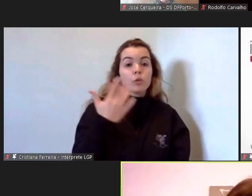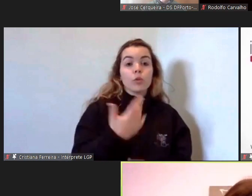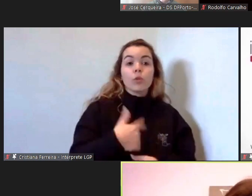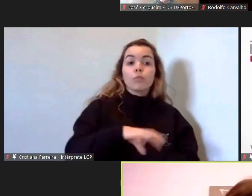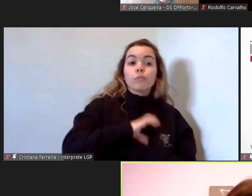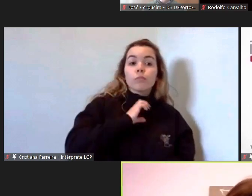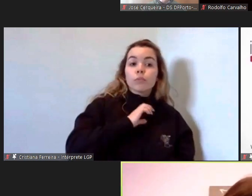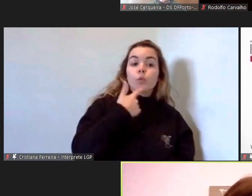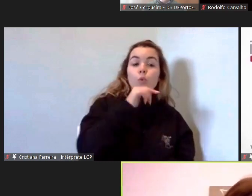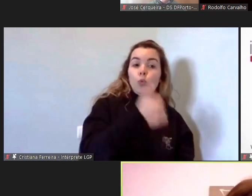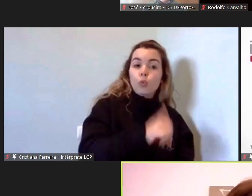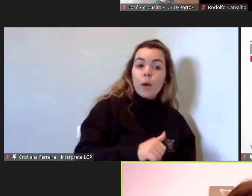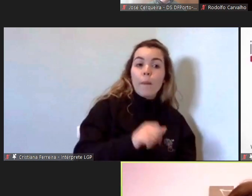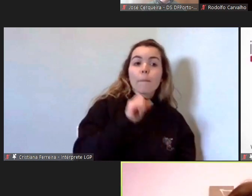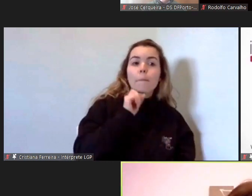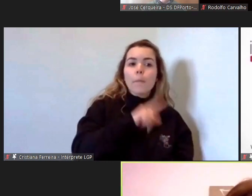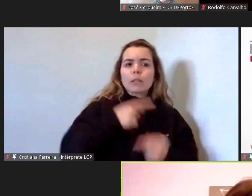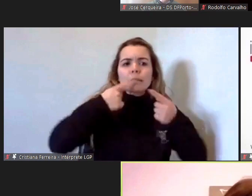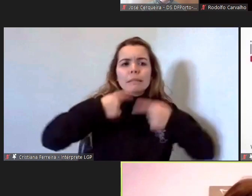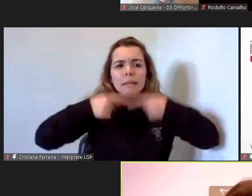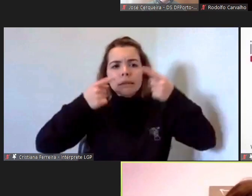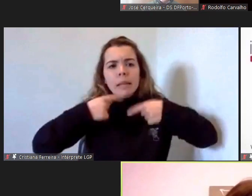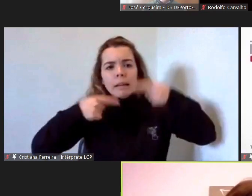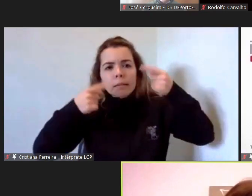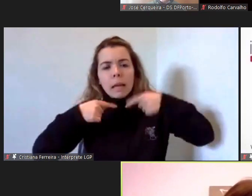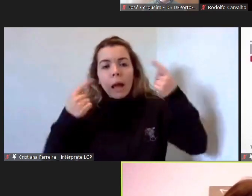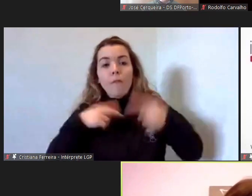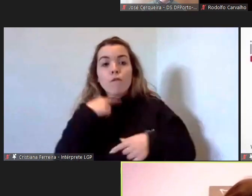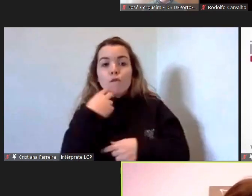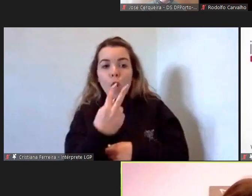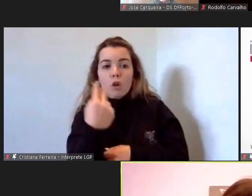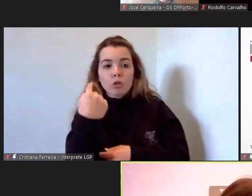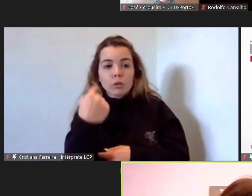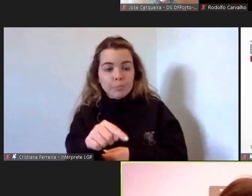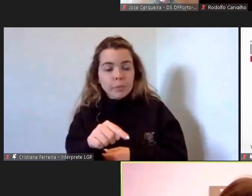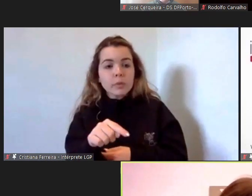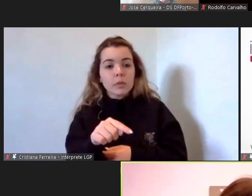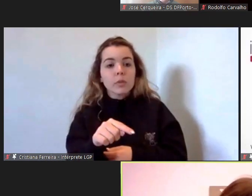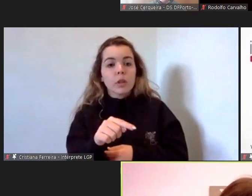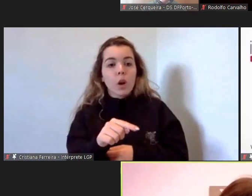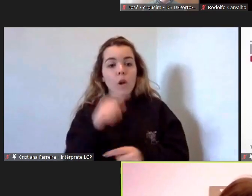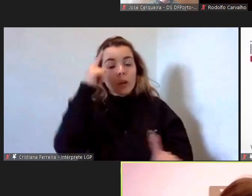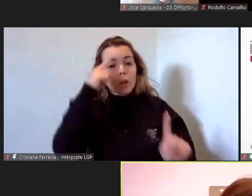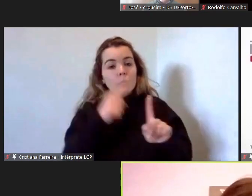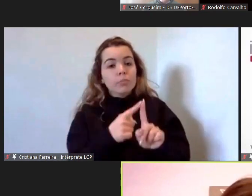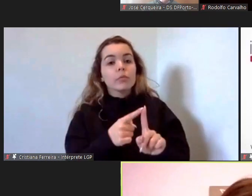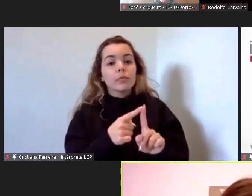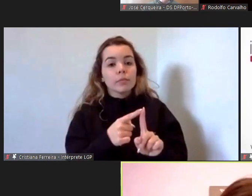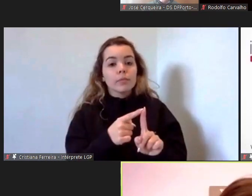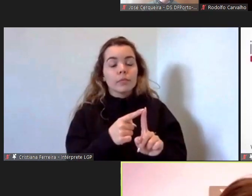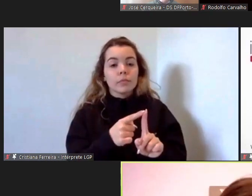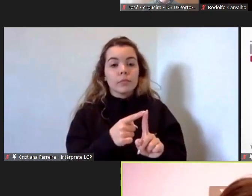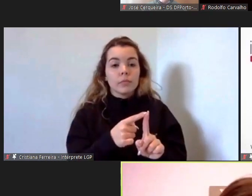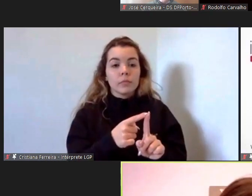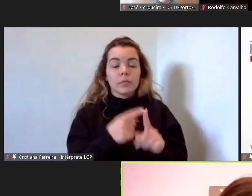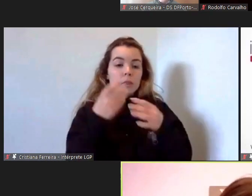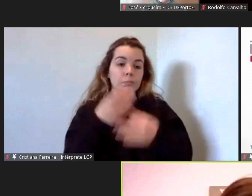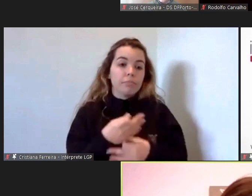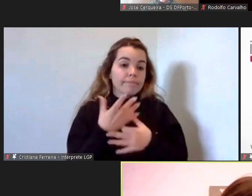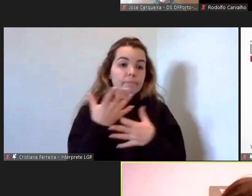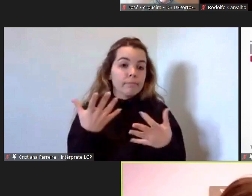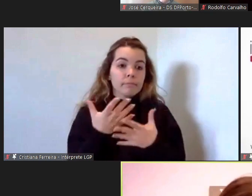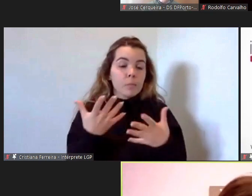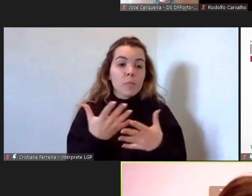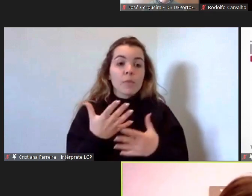possam reclamar e ter voz para que possam pronto saber